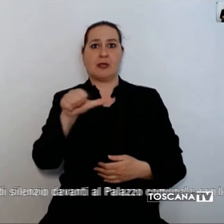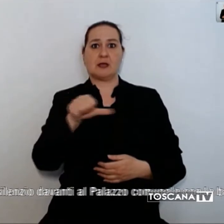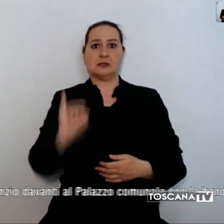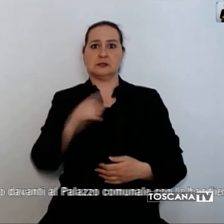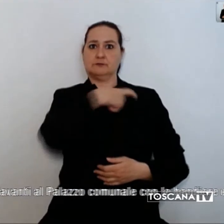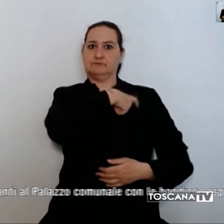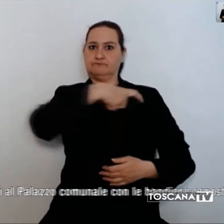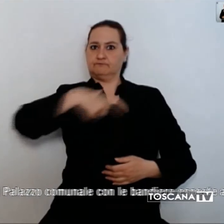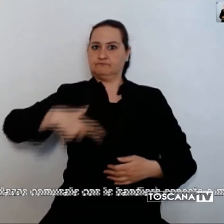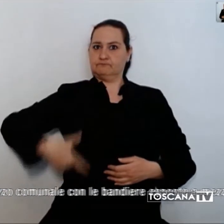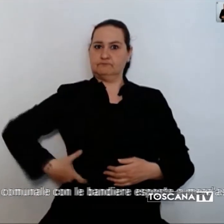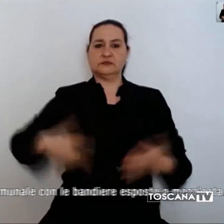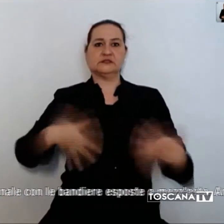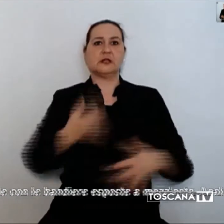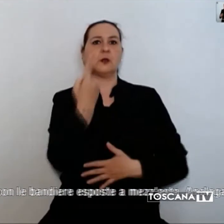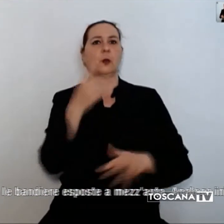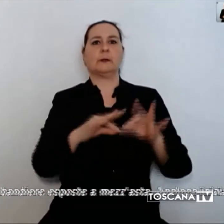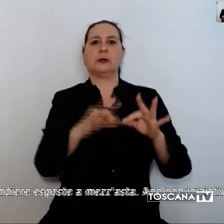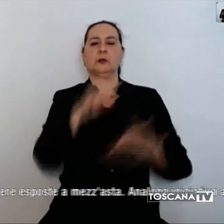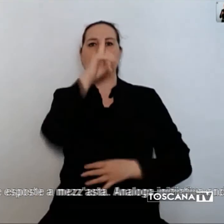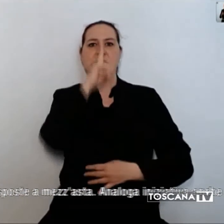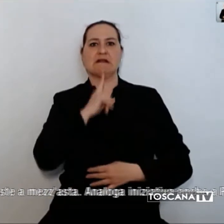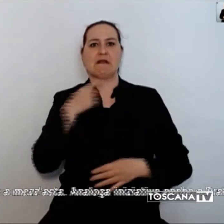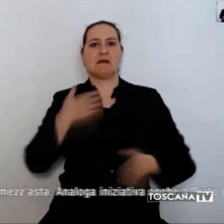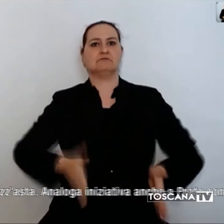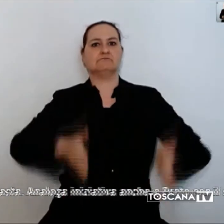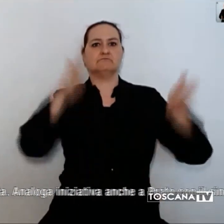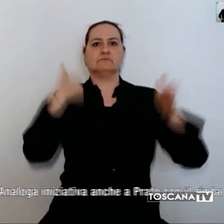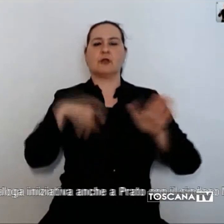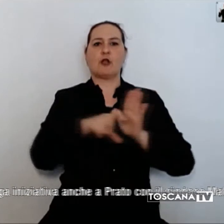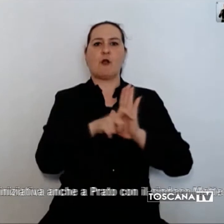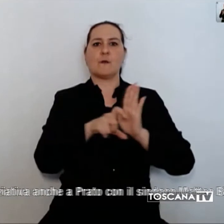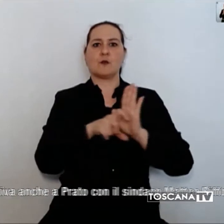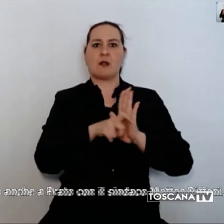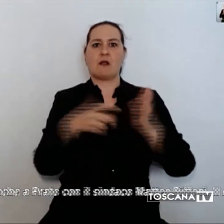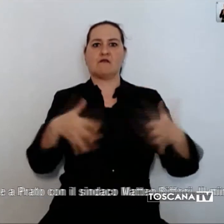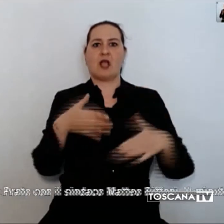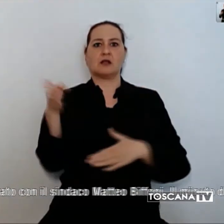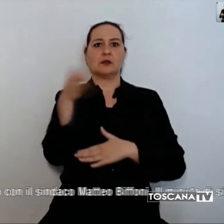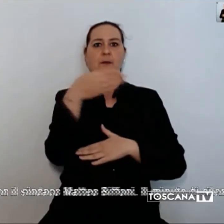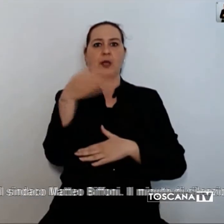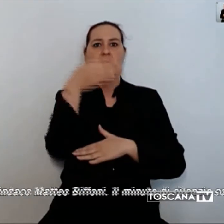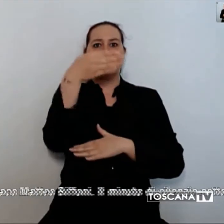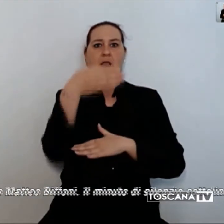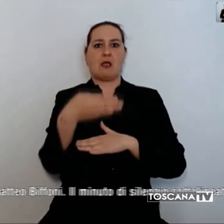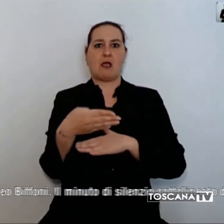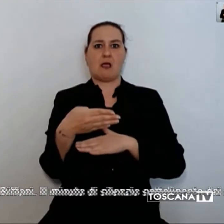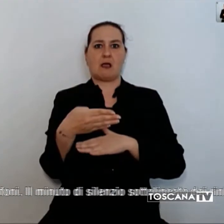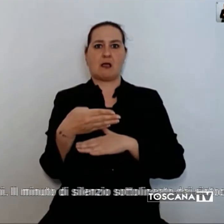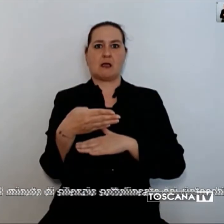osservato un minuto di silenzio davanti al Palazzo Comunale con le bandiere esposte a mezz'asta.